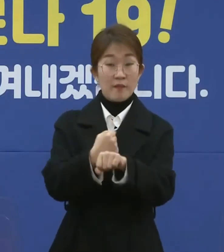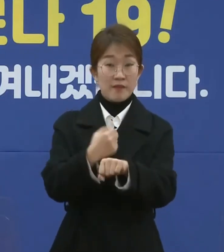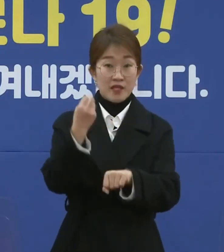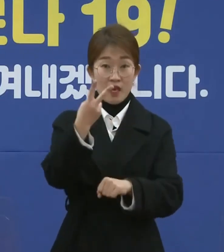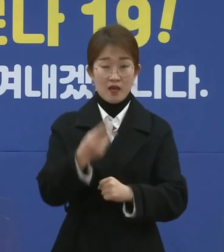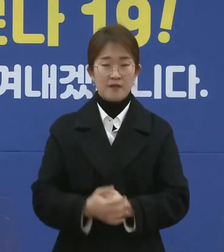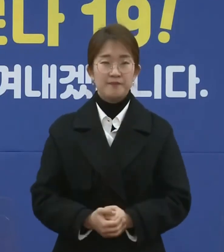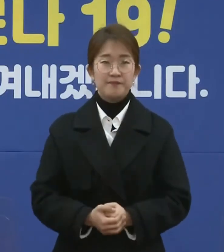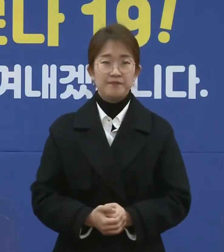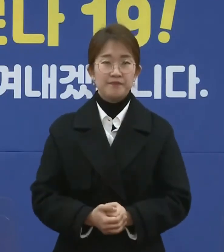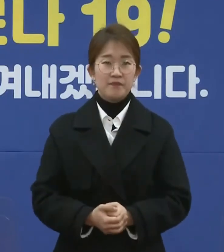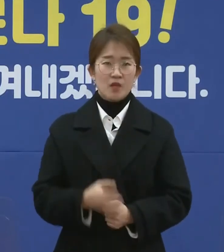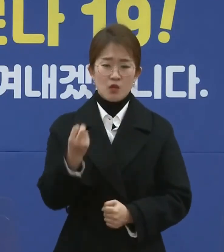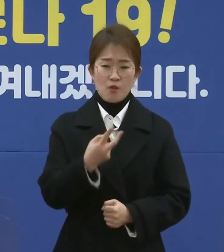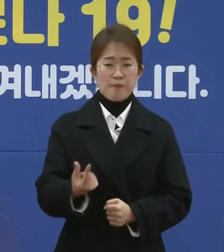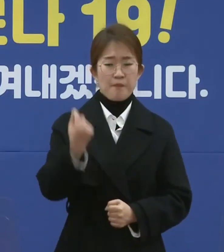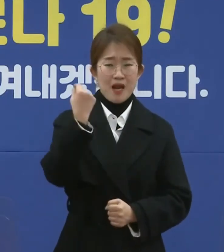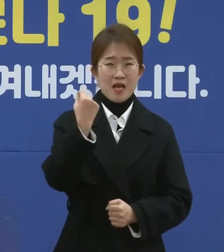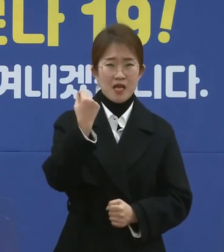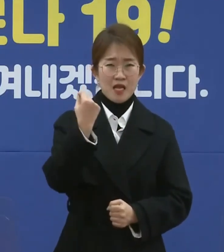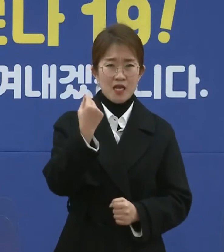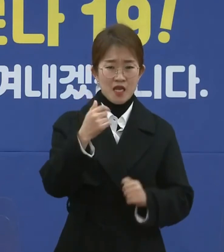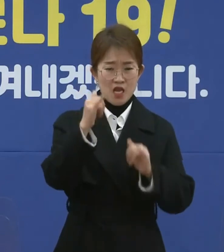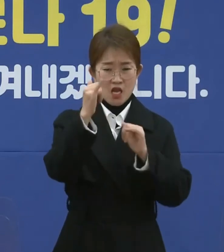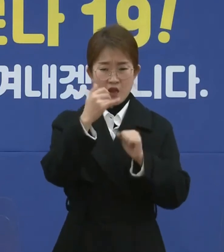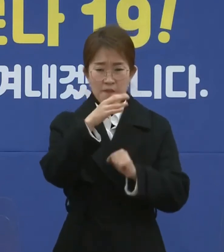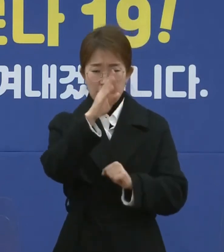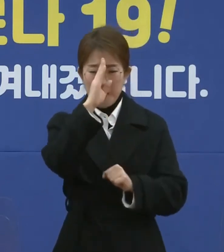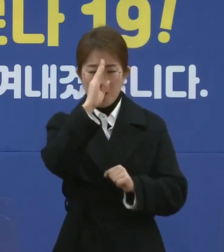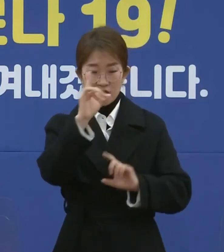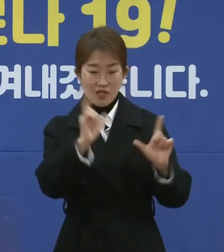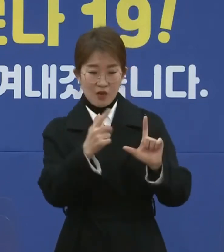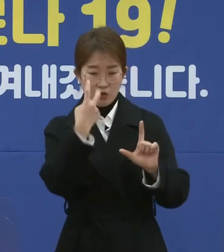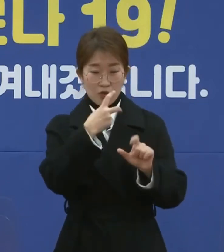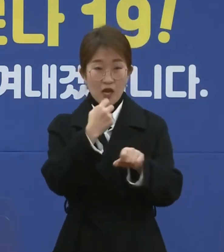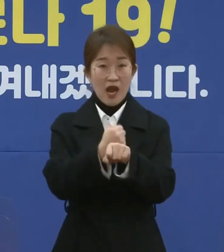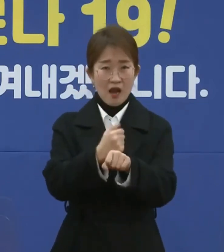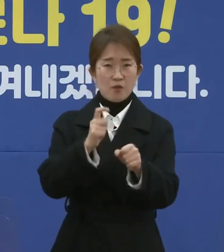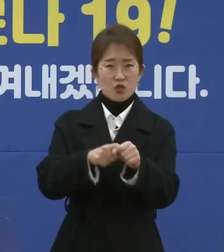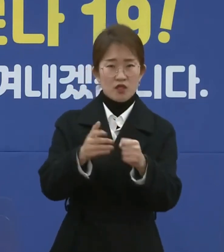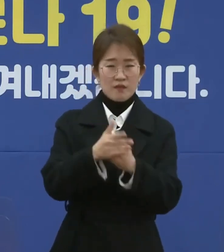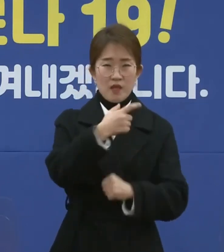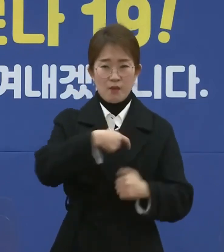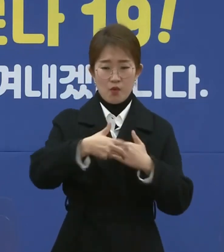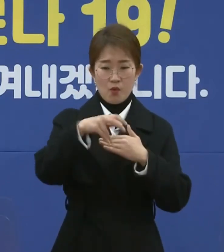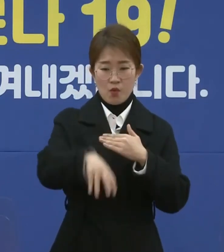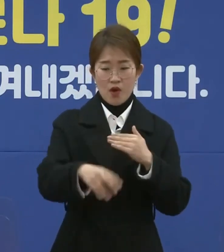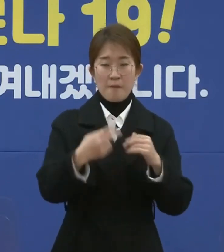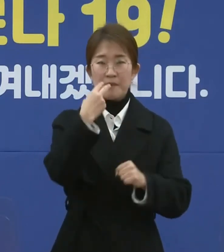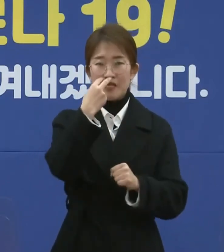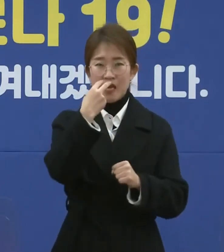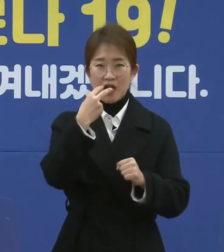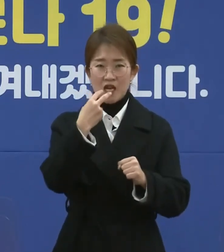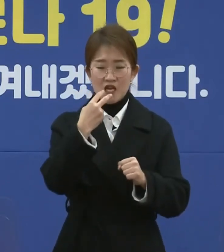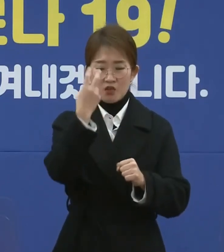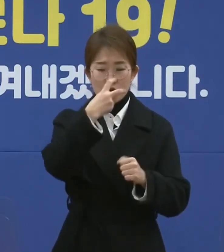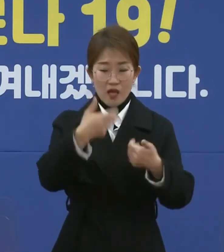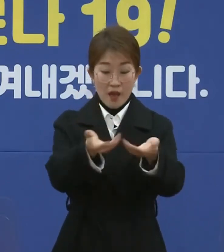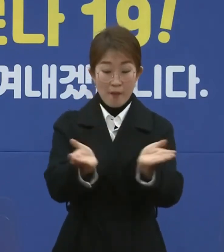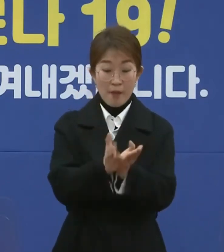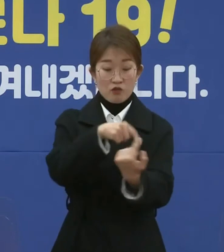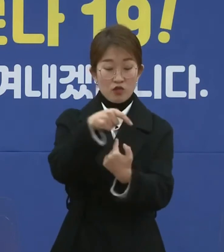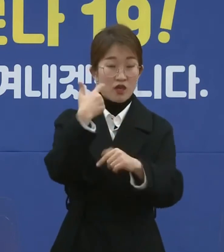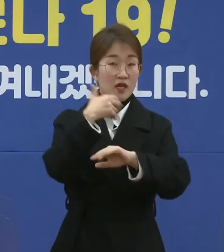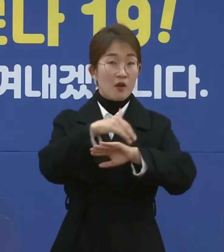보다 신속한 역학조사가 가능하도록 도와 보건소가 합동으로 비상역학조사반을 구성해서 운영할